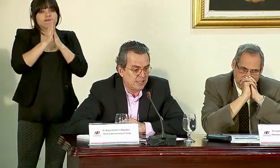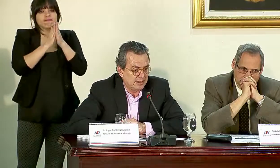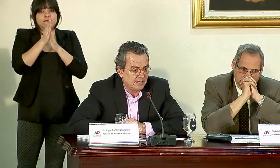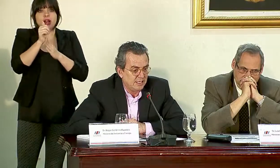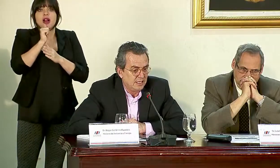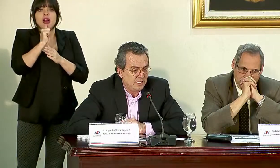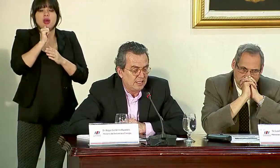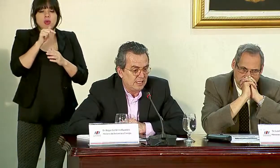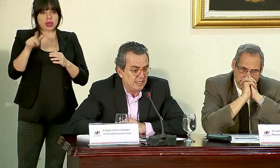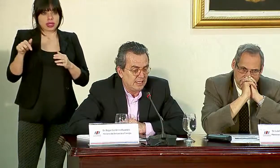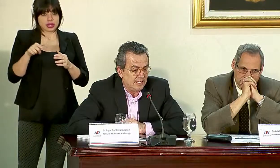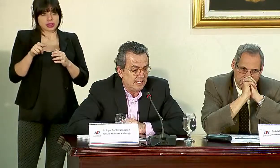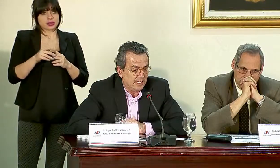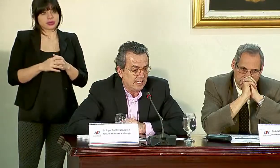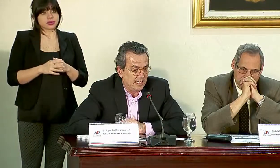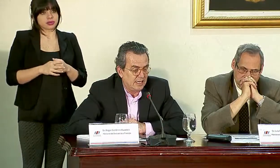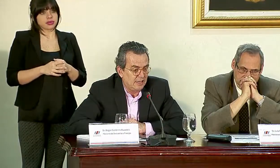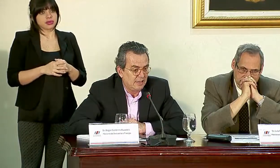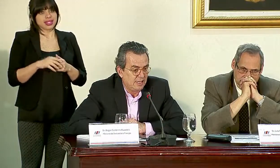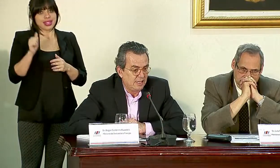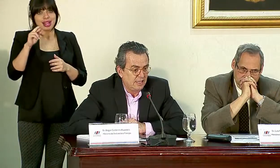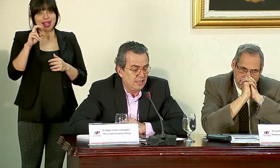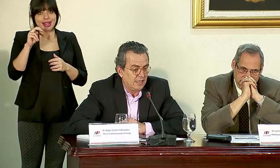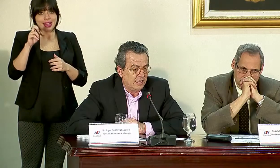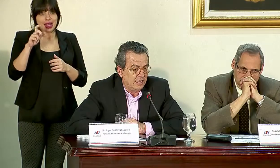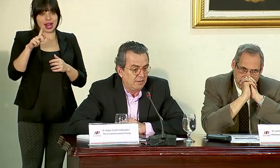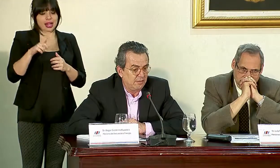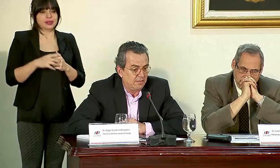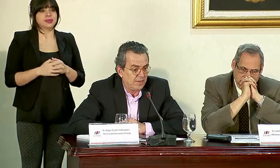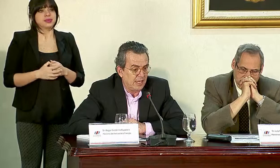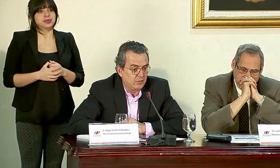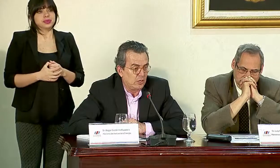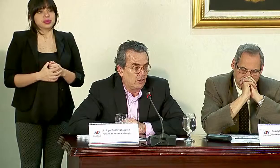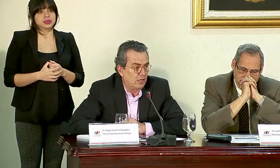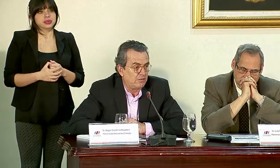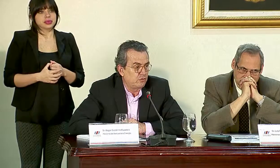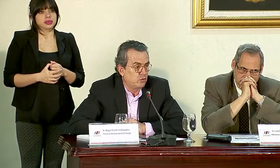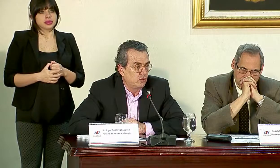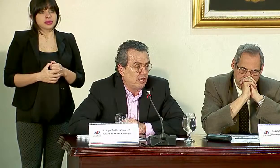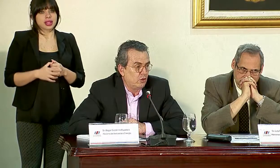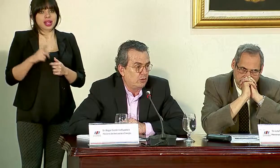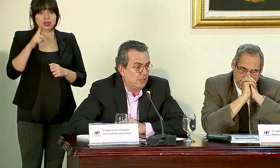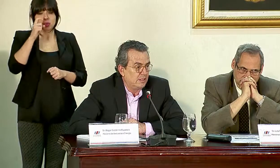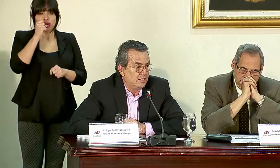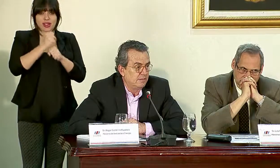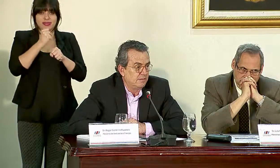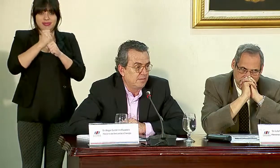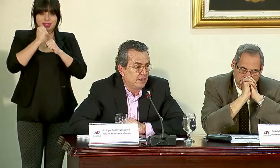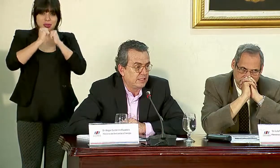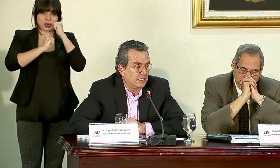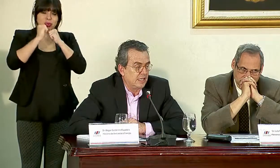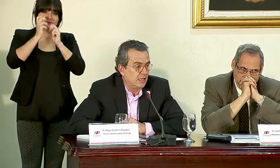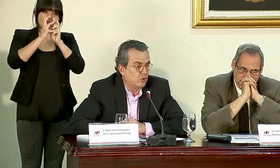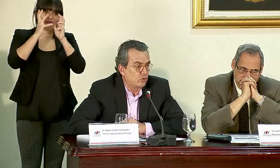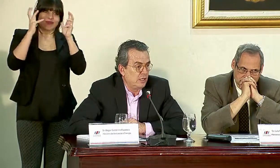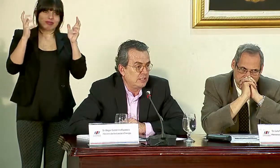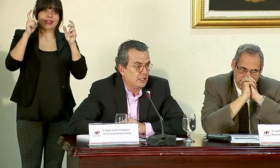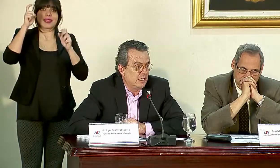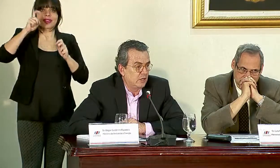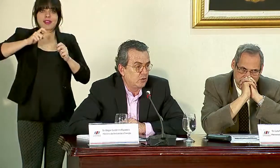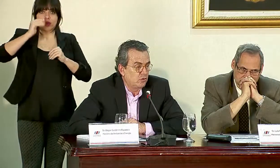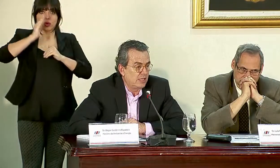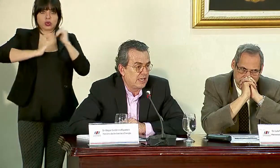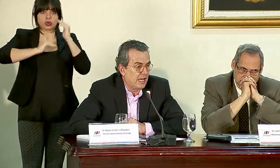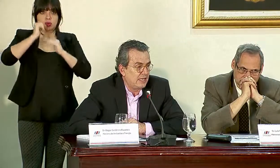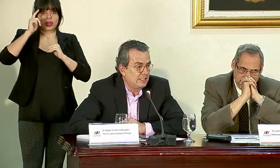aguas de trasvase de Arenal, es una obra de infraestructura enorme, que se tiene que construir,